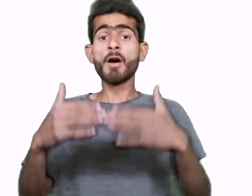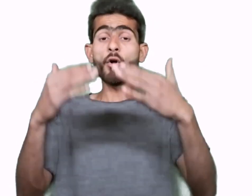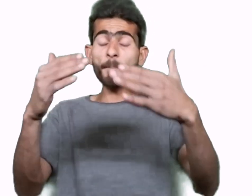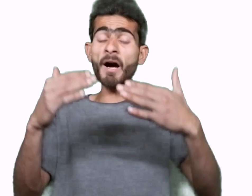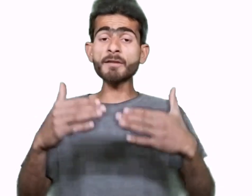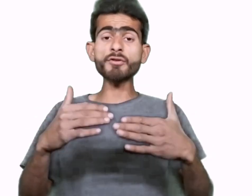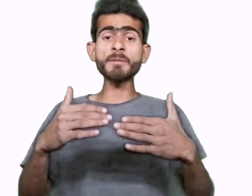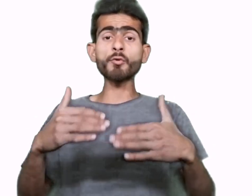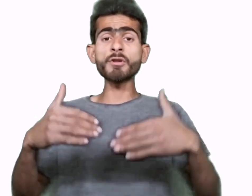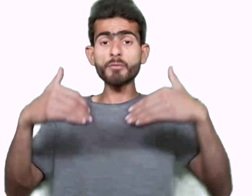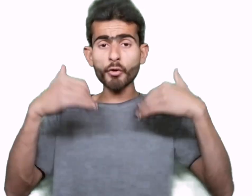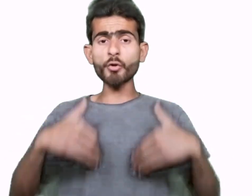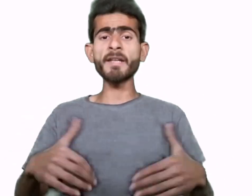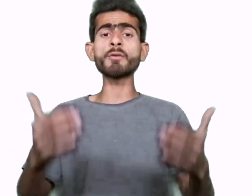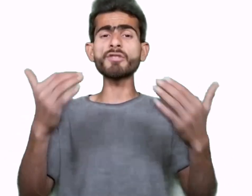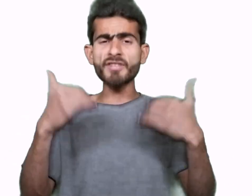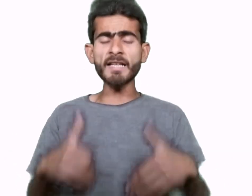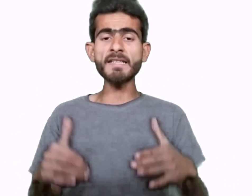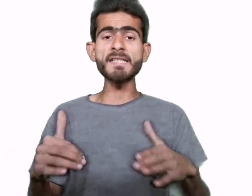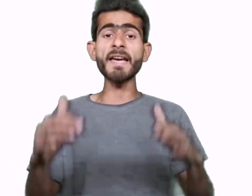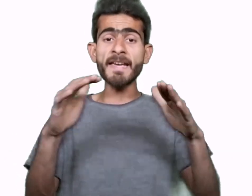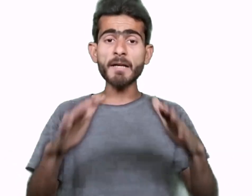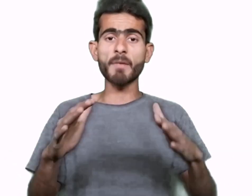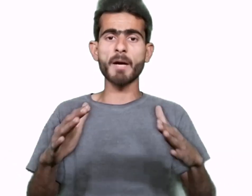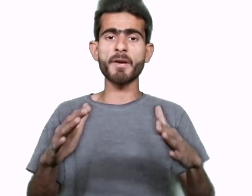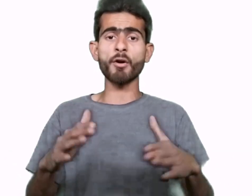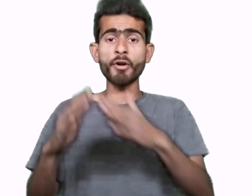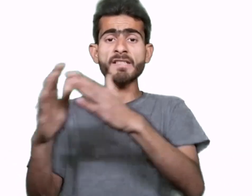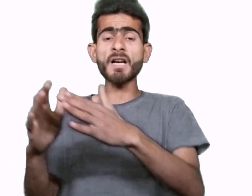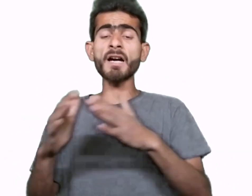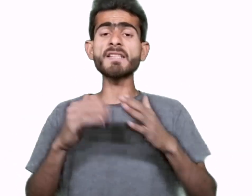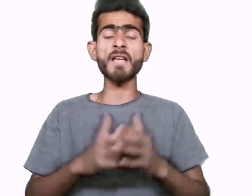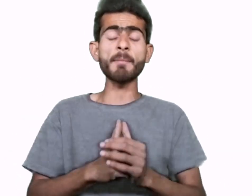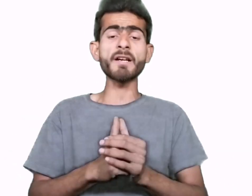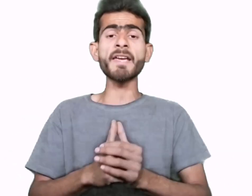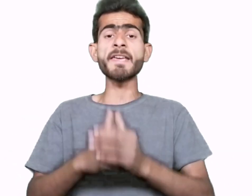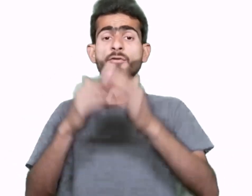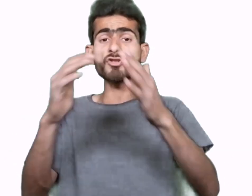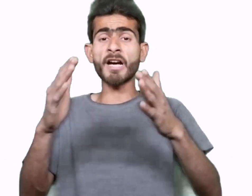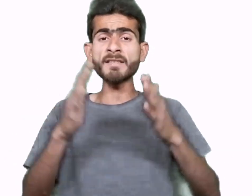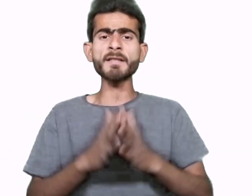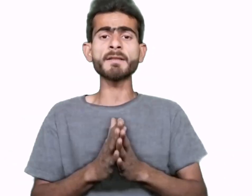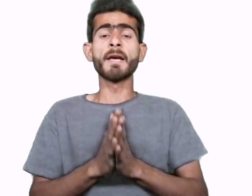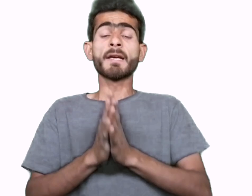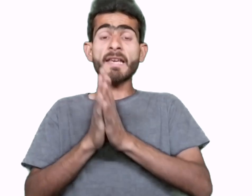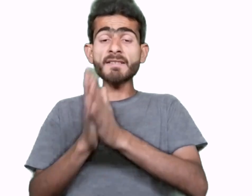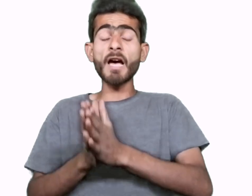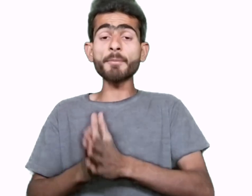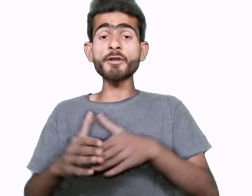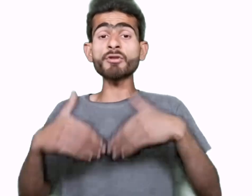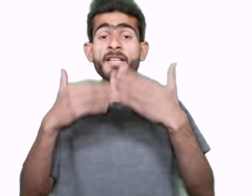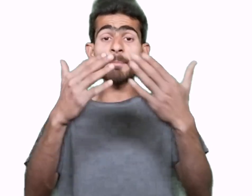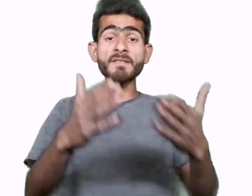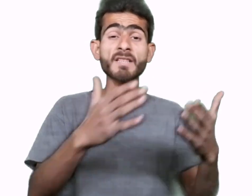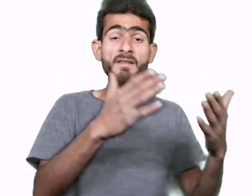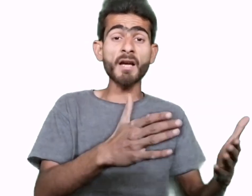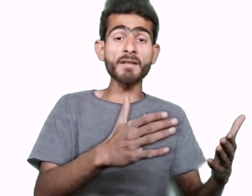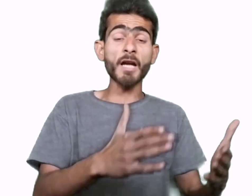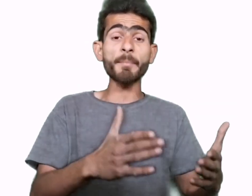اور پانچ سو سیم دوستو میں نے خود سیل کی ہیں ایک ماہ میں اور اس کا اگر حساب لگائے ایک سو چالی سات کے حساب سے تو تقریباً ستر ہزار